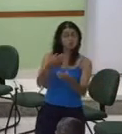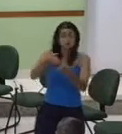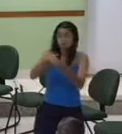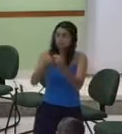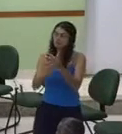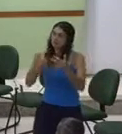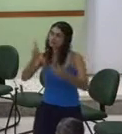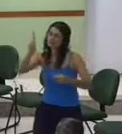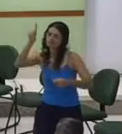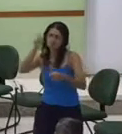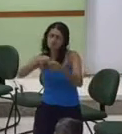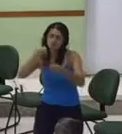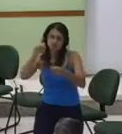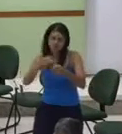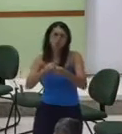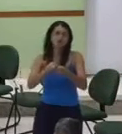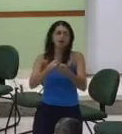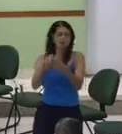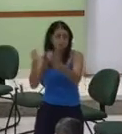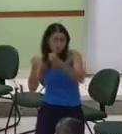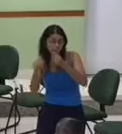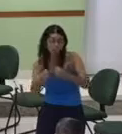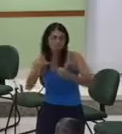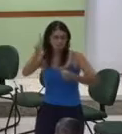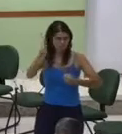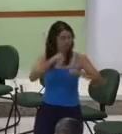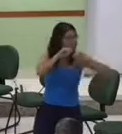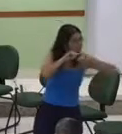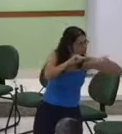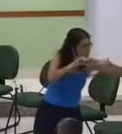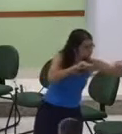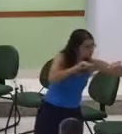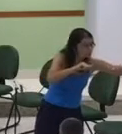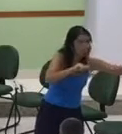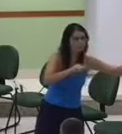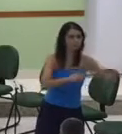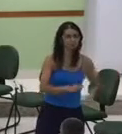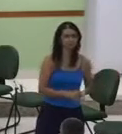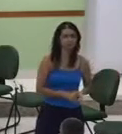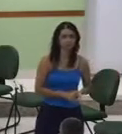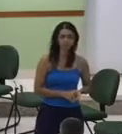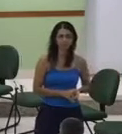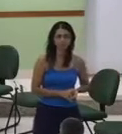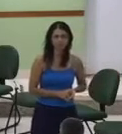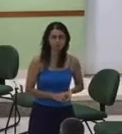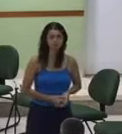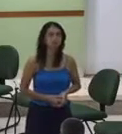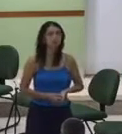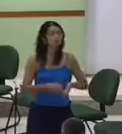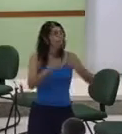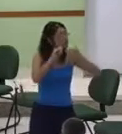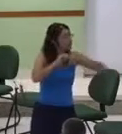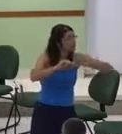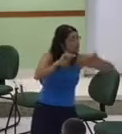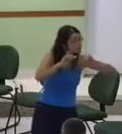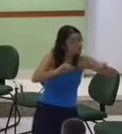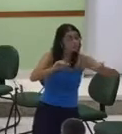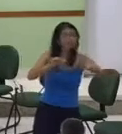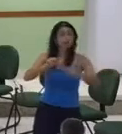teus atos poderosos o Senhor é misericordioso e o Senhor é misericordioso